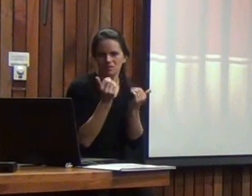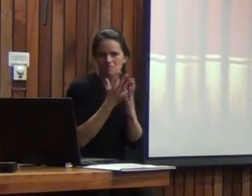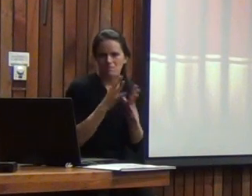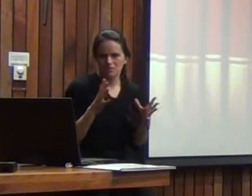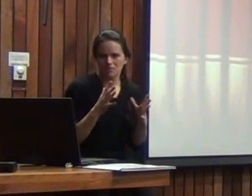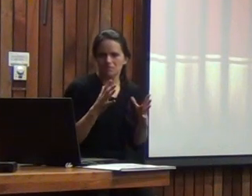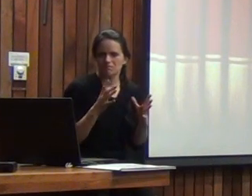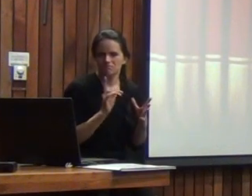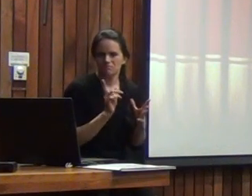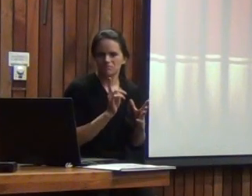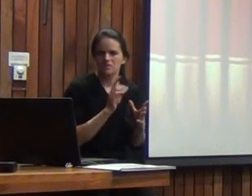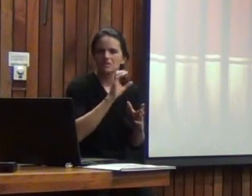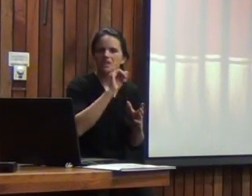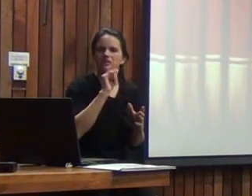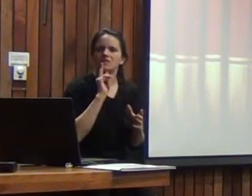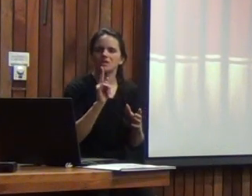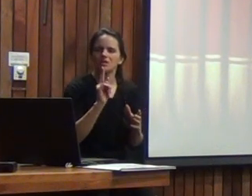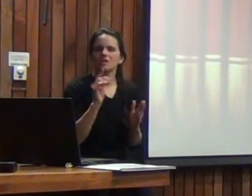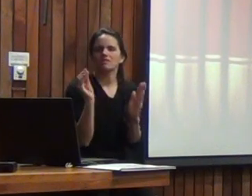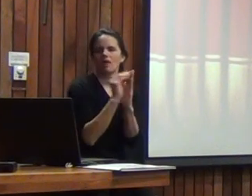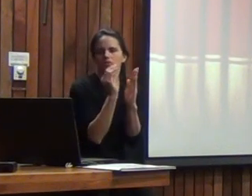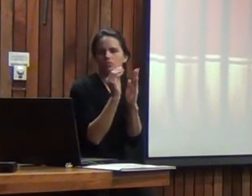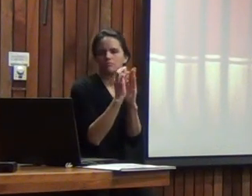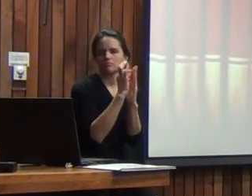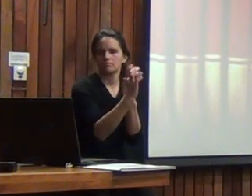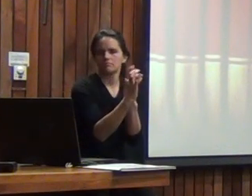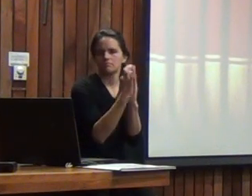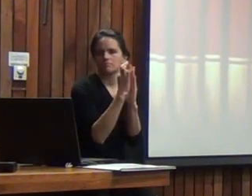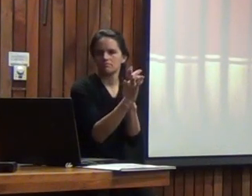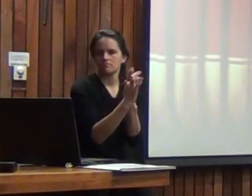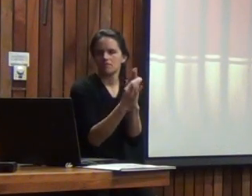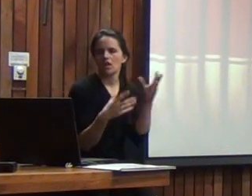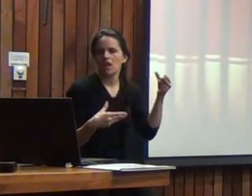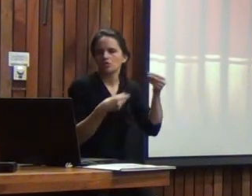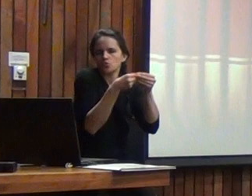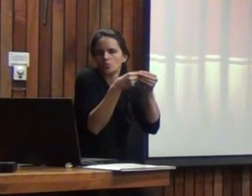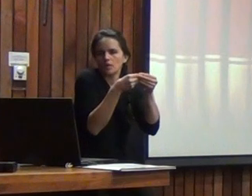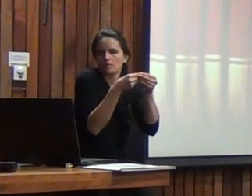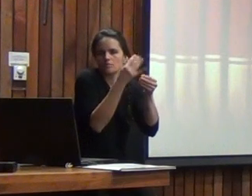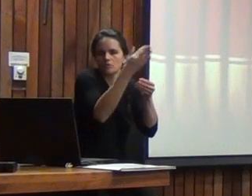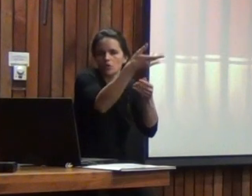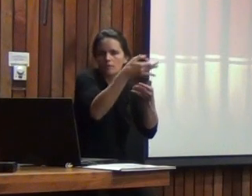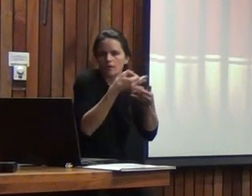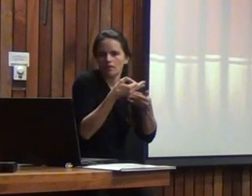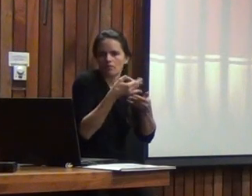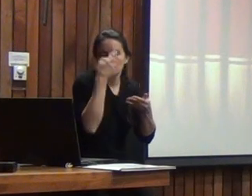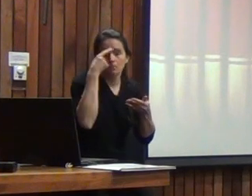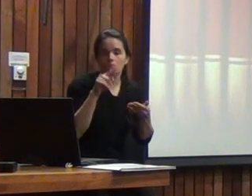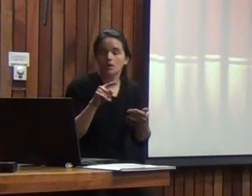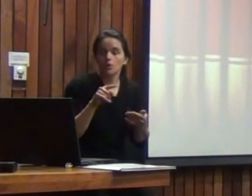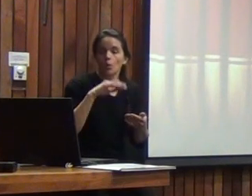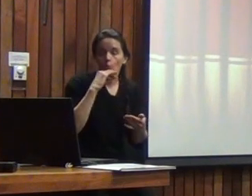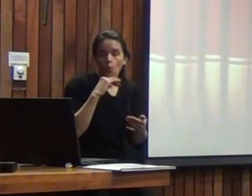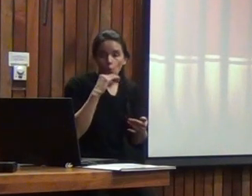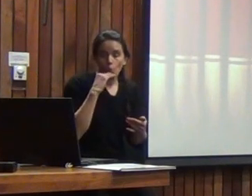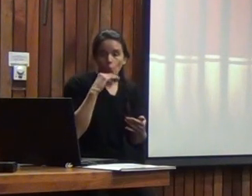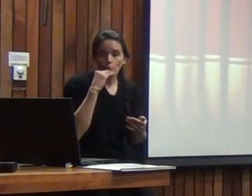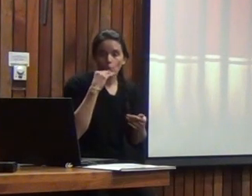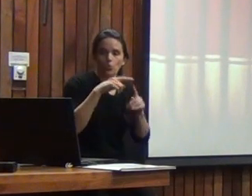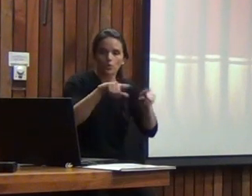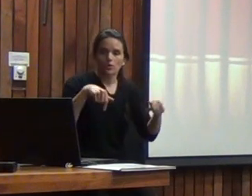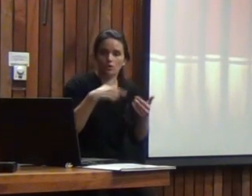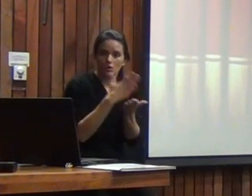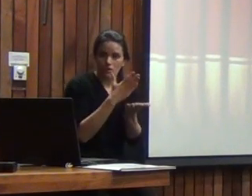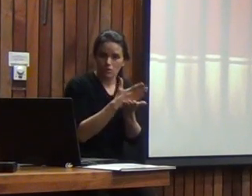eso quiere decir que el CIT pasa a ser un dato más un dato extra un resumen un promedio pero en términos de utilidad en el contexto